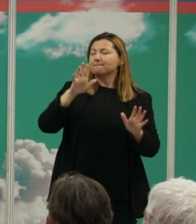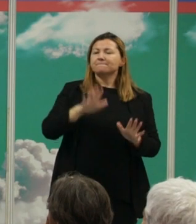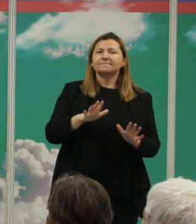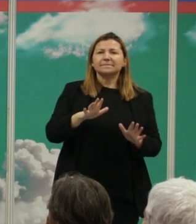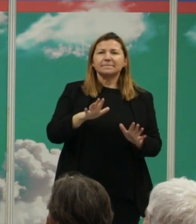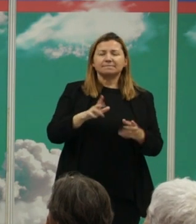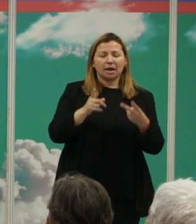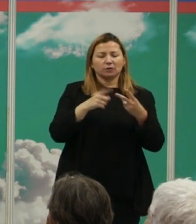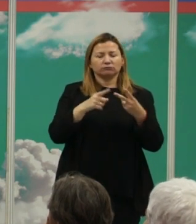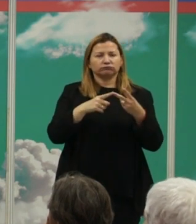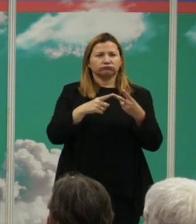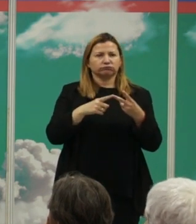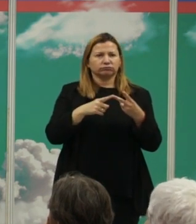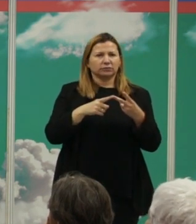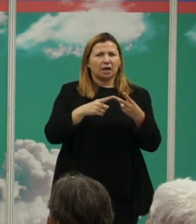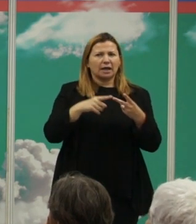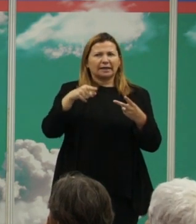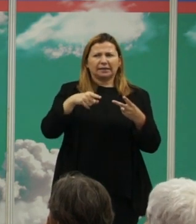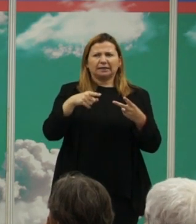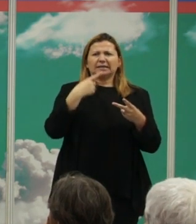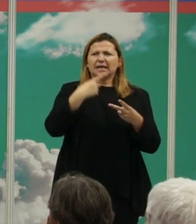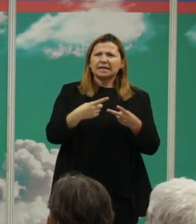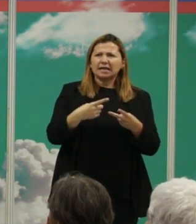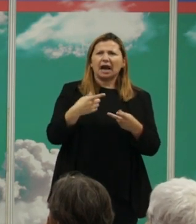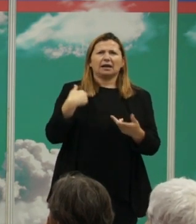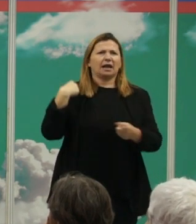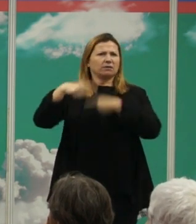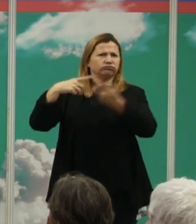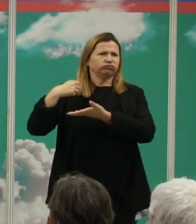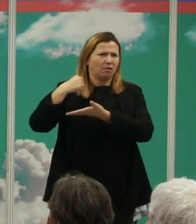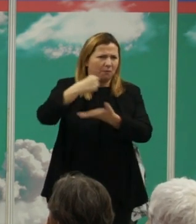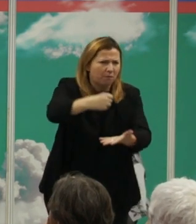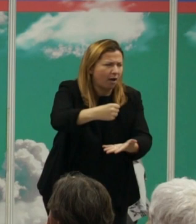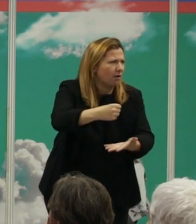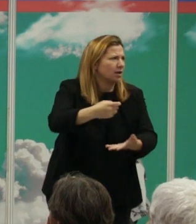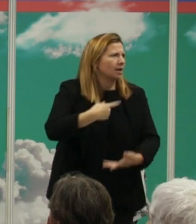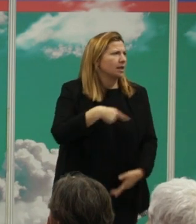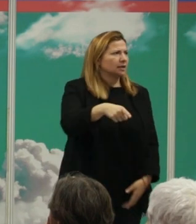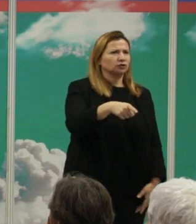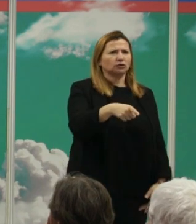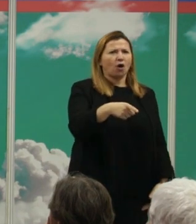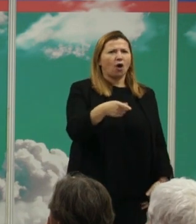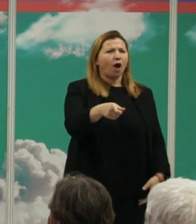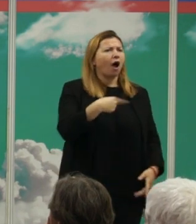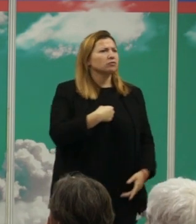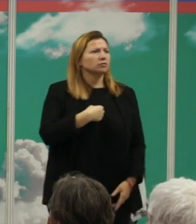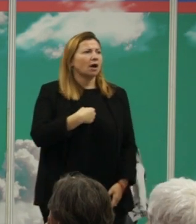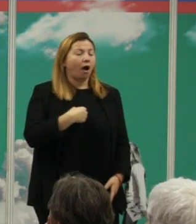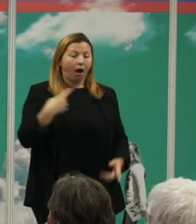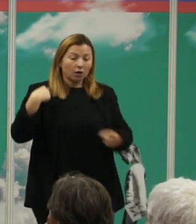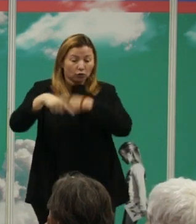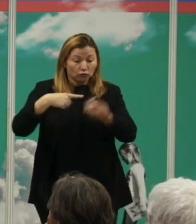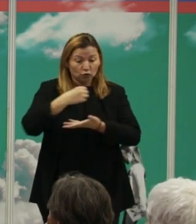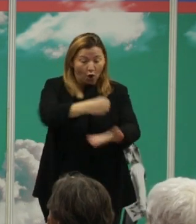no es sinónimo de genéticamente heredado es decir no tenemos que estar con la espada de Damocles de que tenemos que ser violentos porque lo hemos heredado